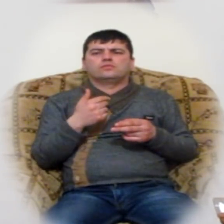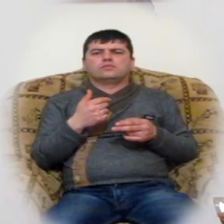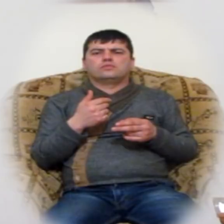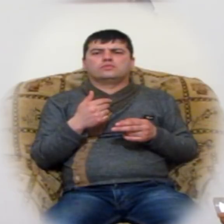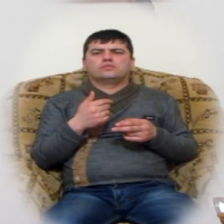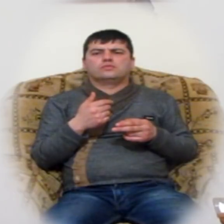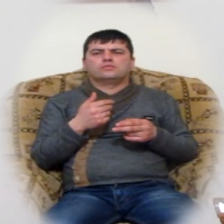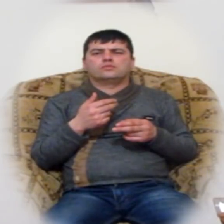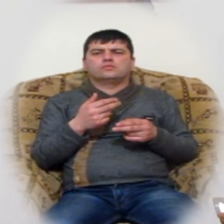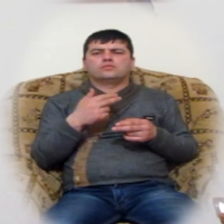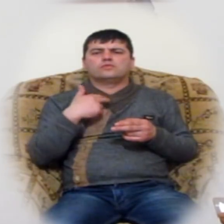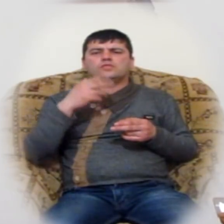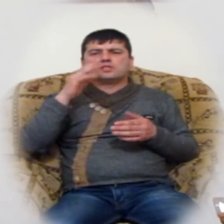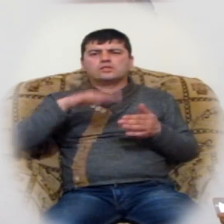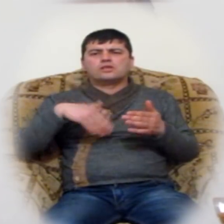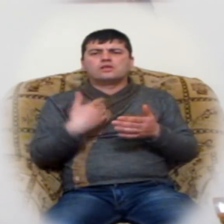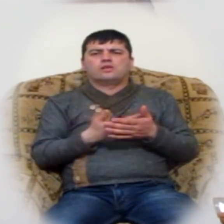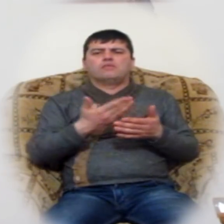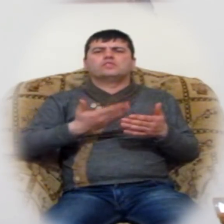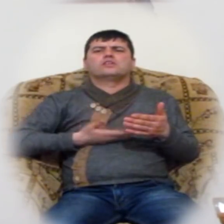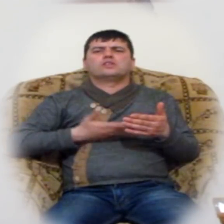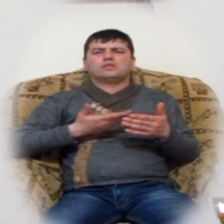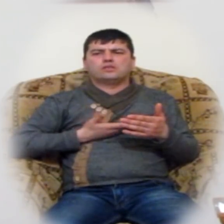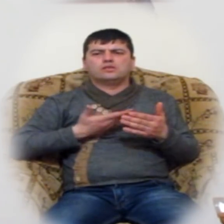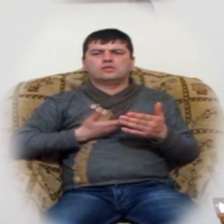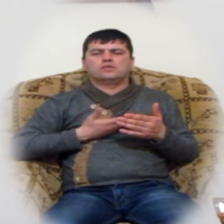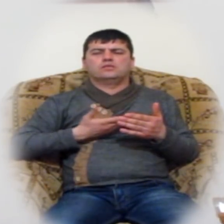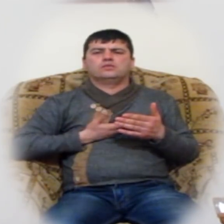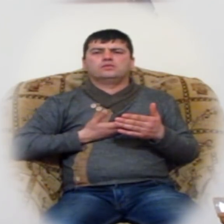այեք, որ հ